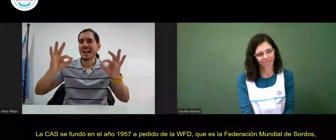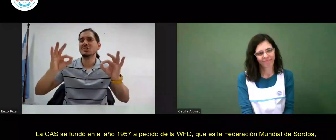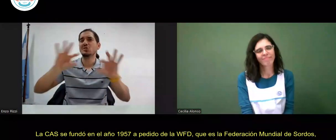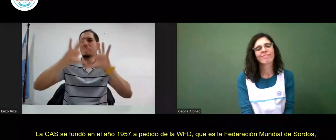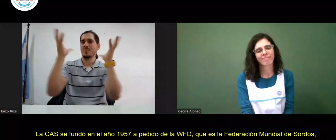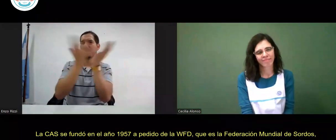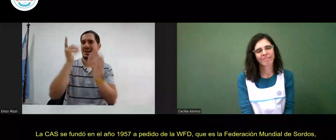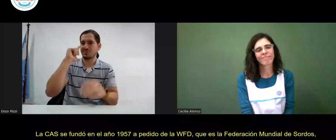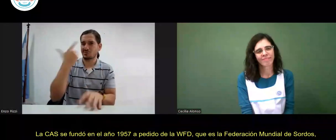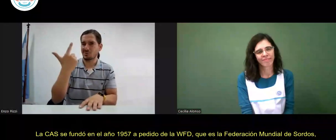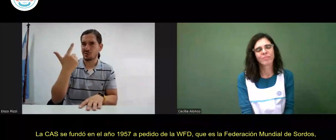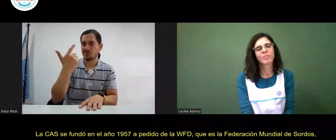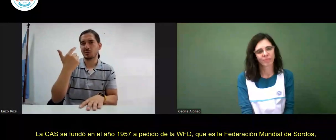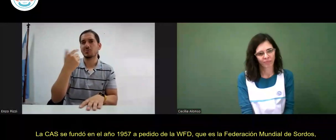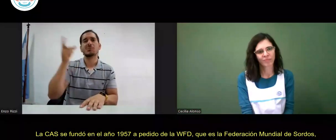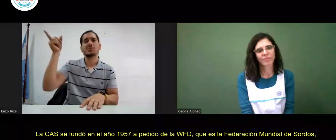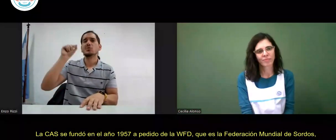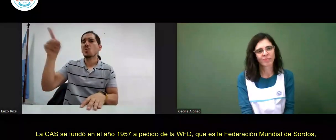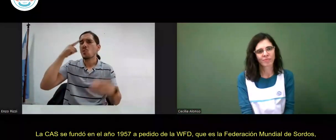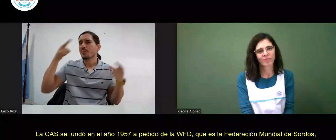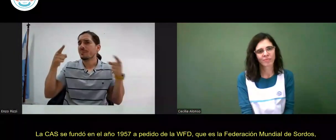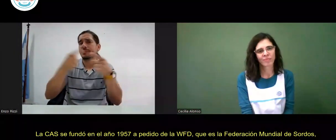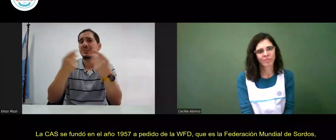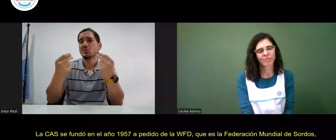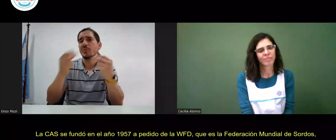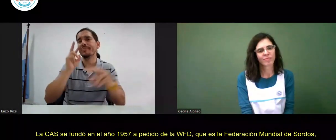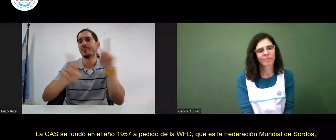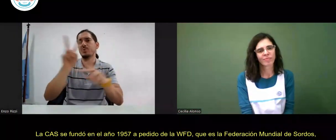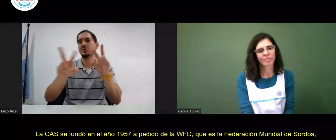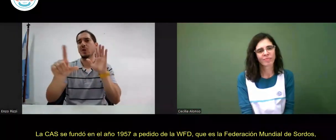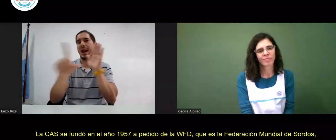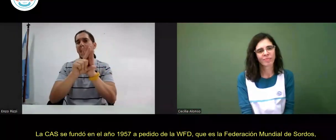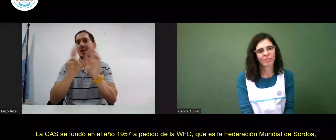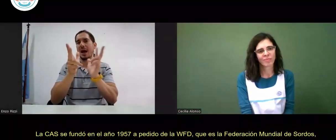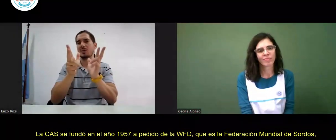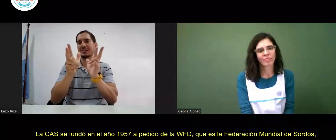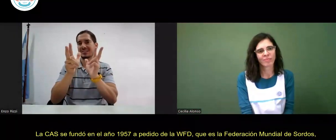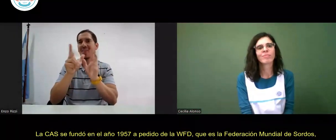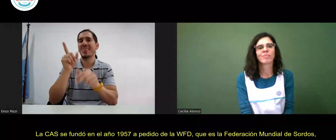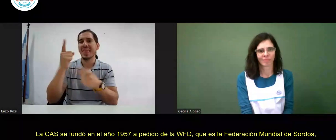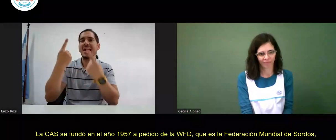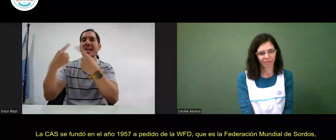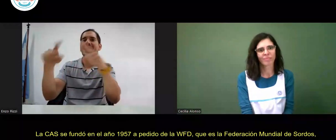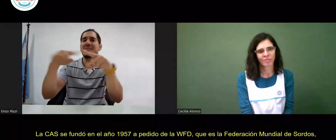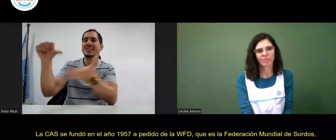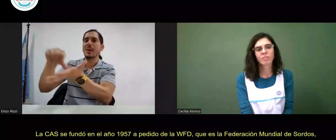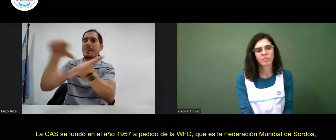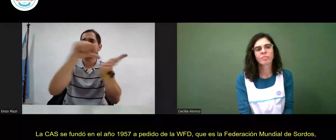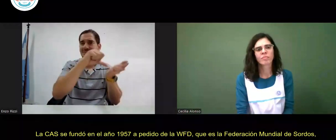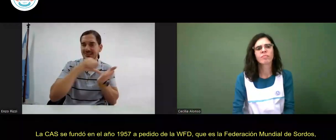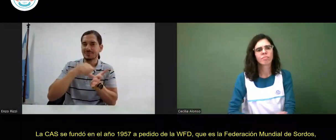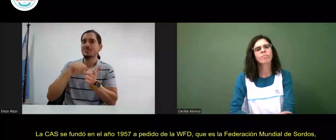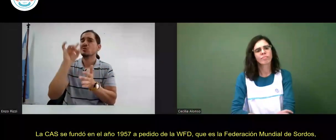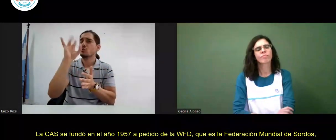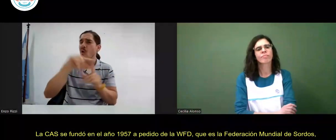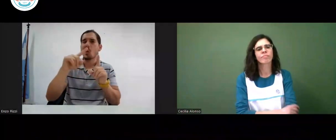tenía como objetivo la sanción de la Ley de Lengua de Señas en cada uno de los países además promovían otro